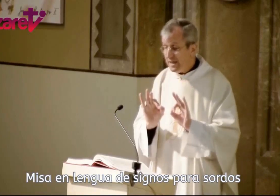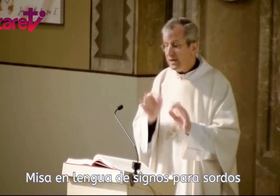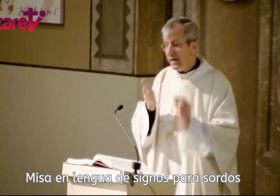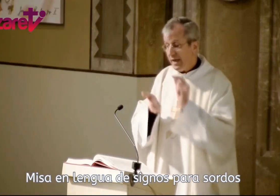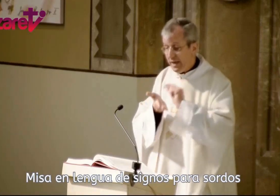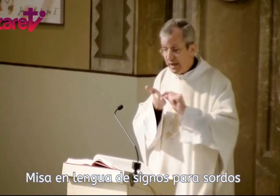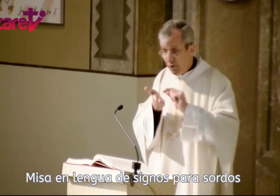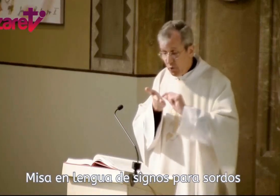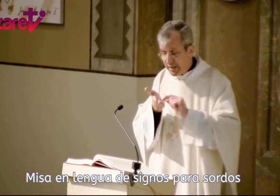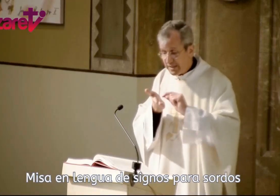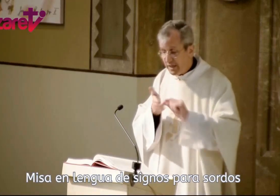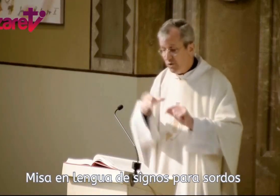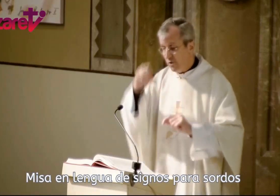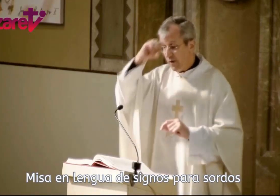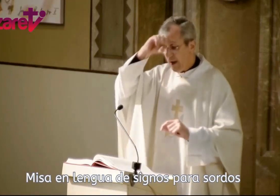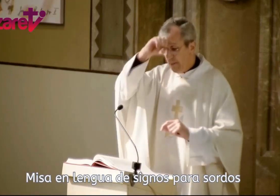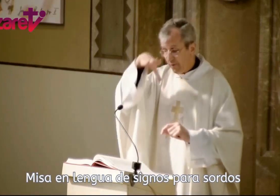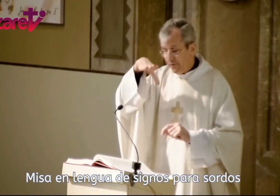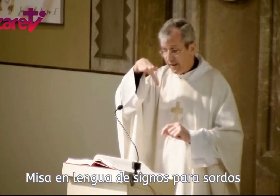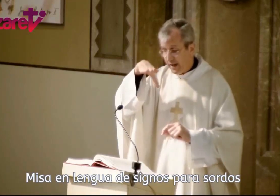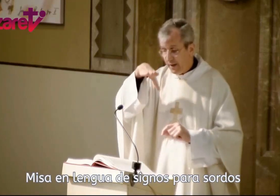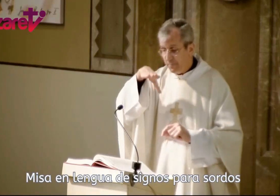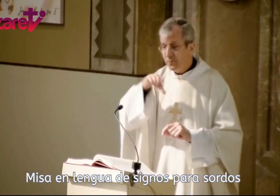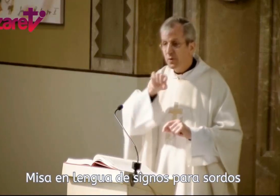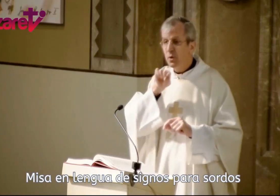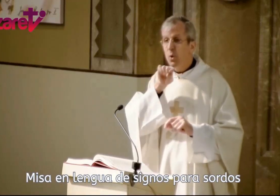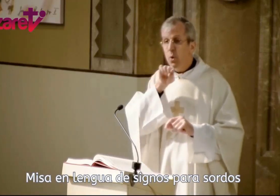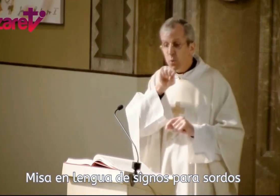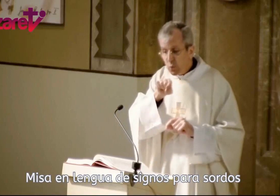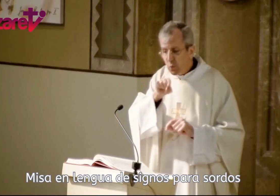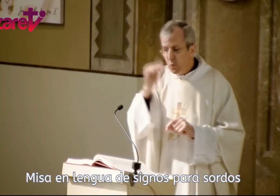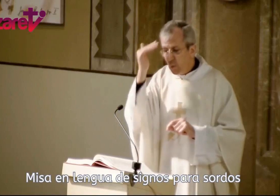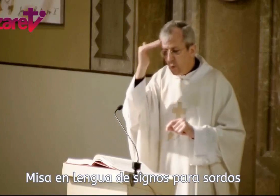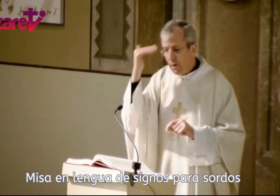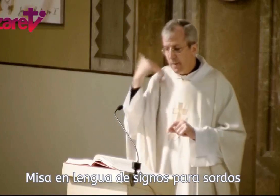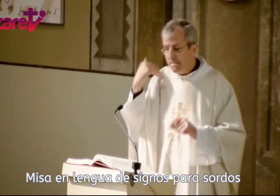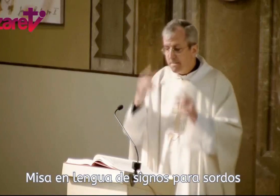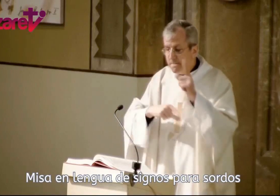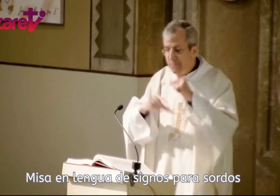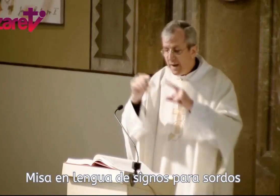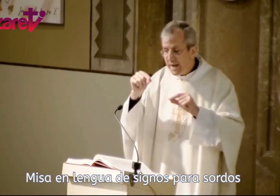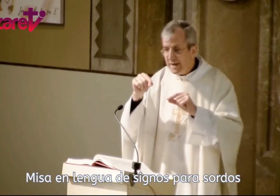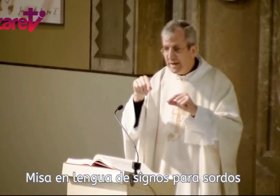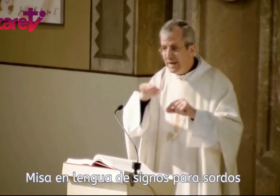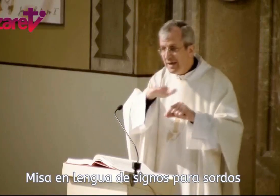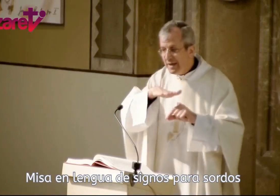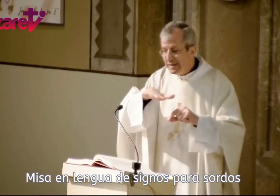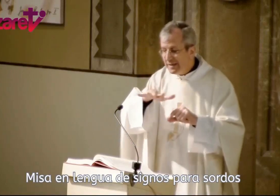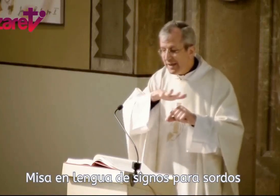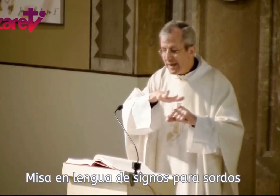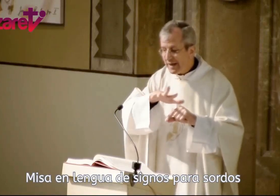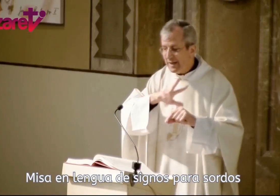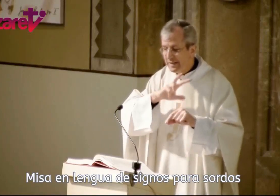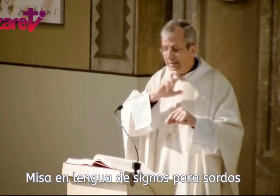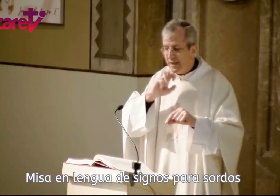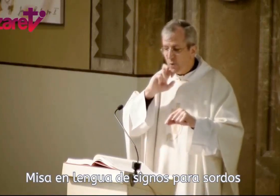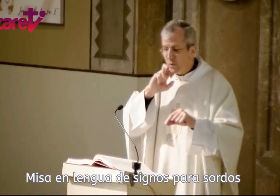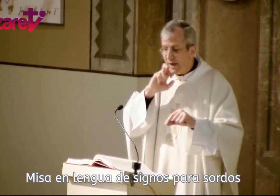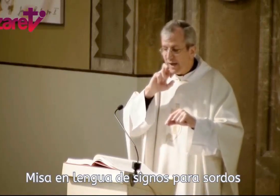lo ha escrito el profeta. Tú, Belén, tierra de Judá,